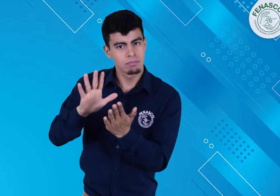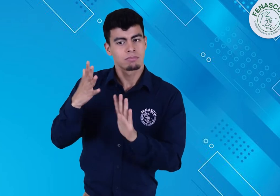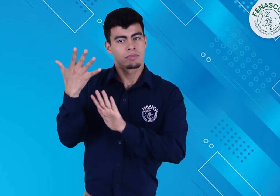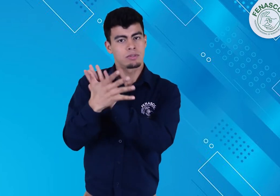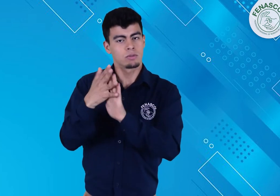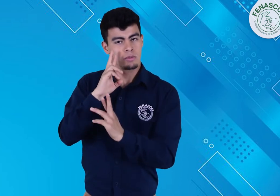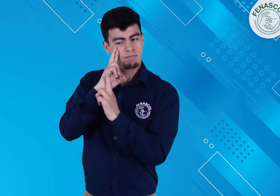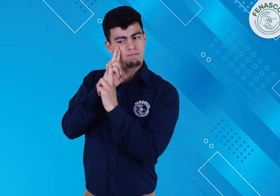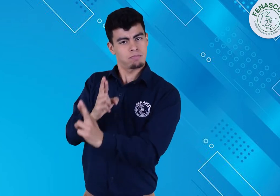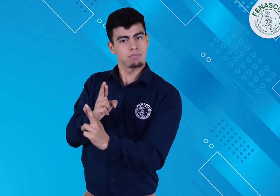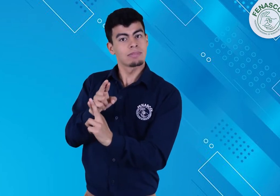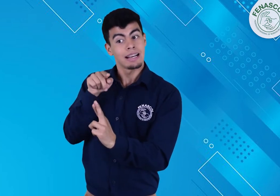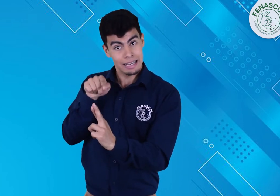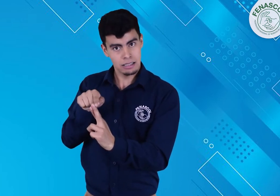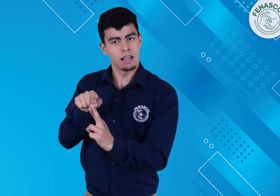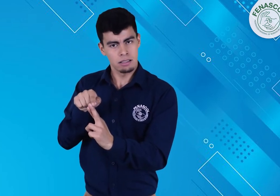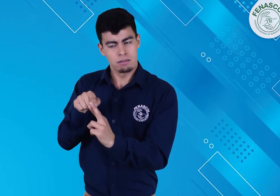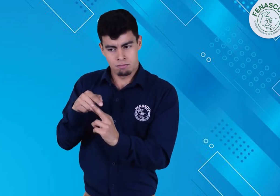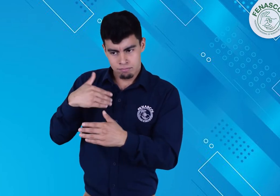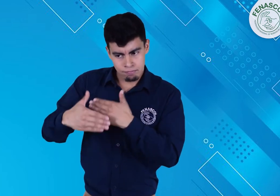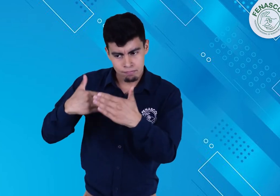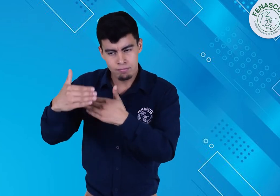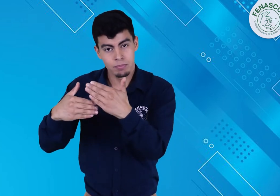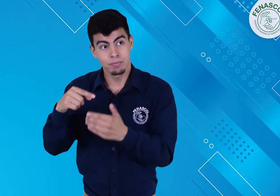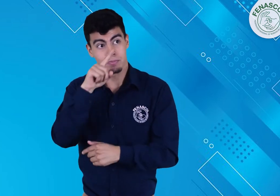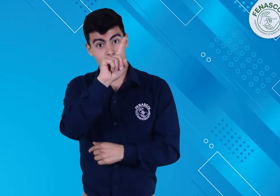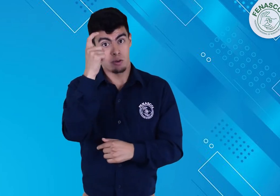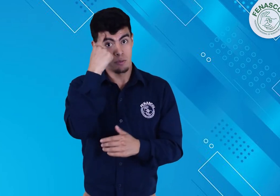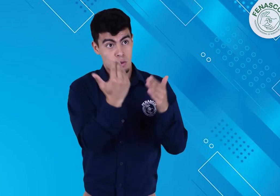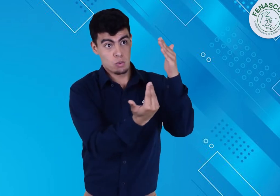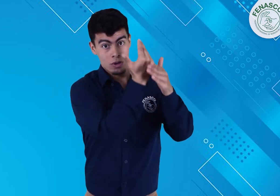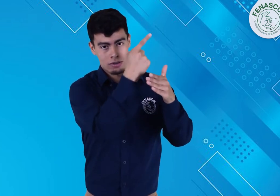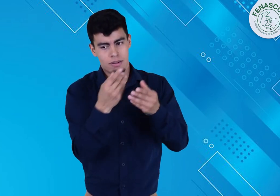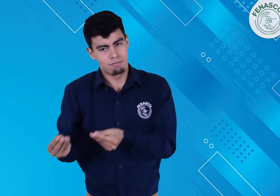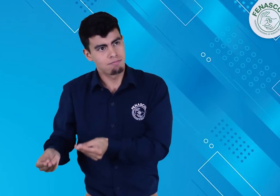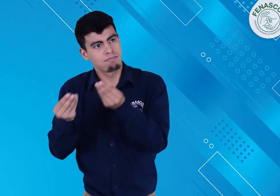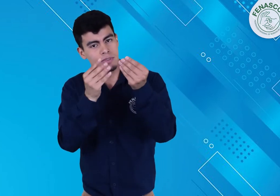el cual deberá articularse en el Plan de Desarrollo del Nuevo Gobierno.